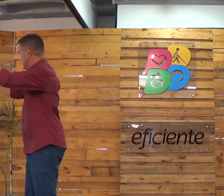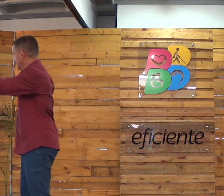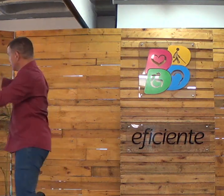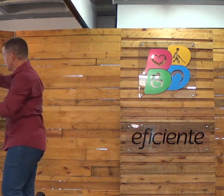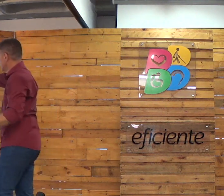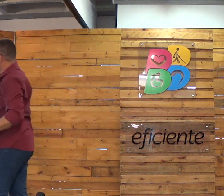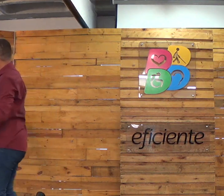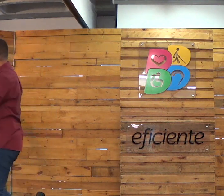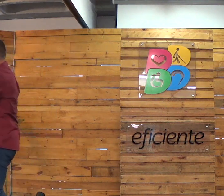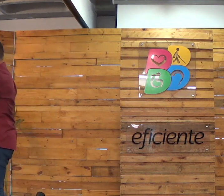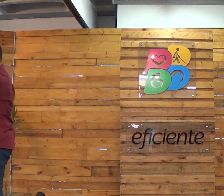Olha só.